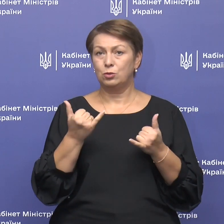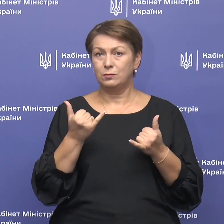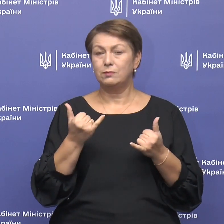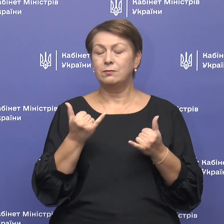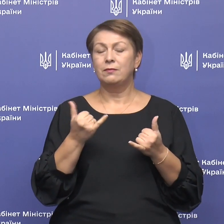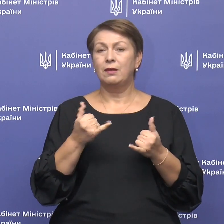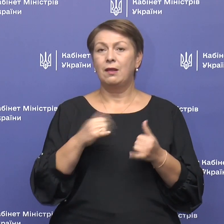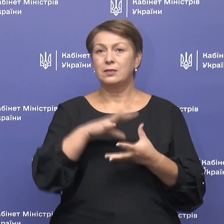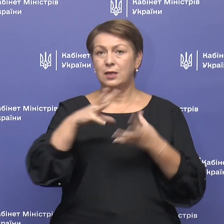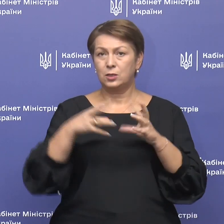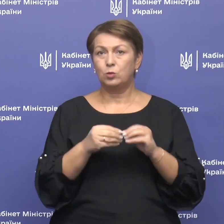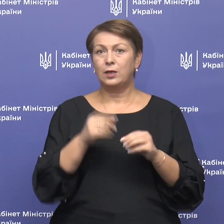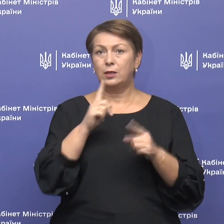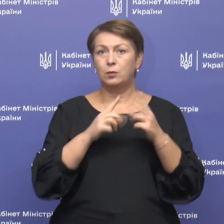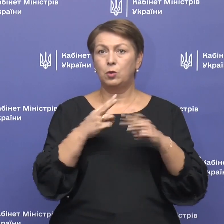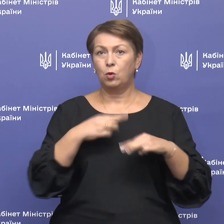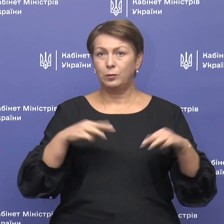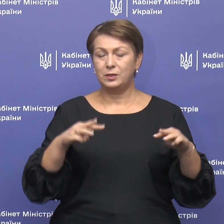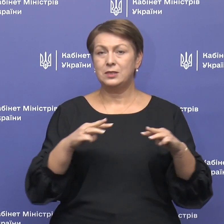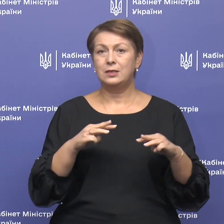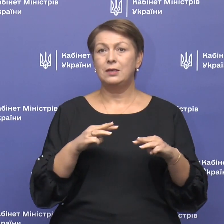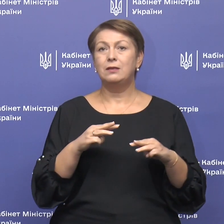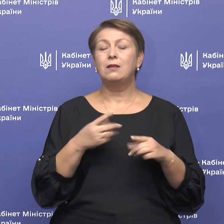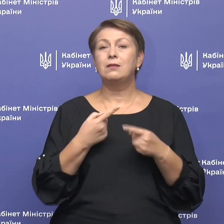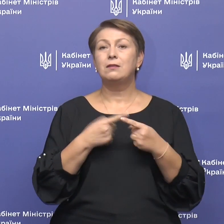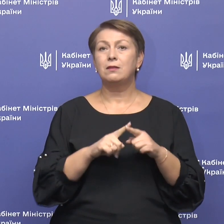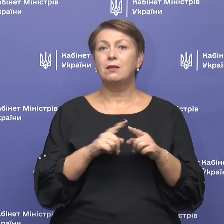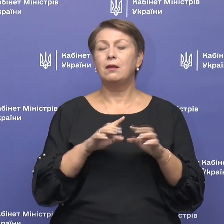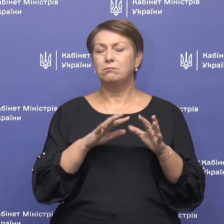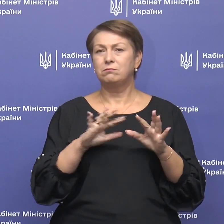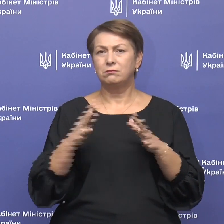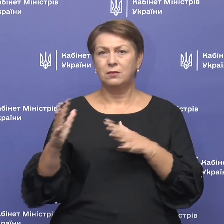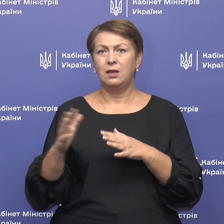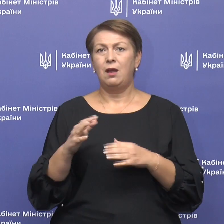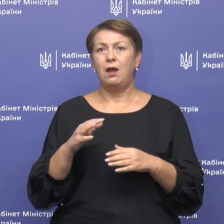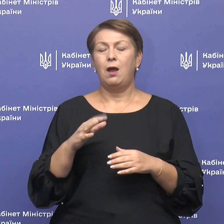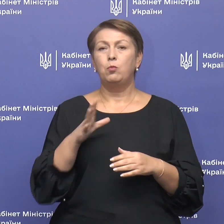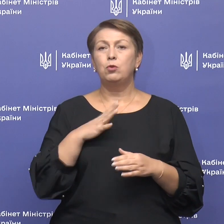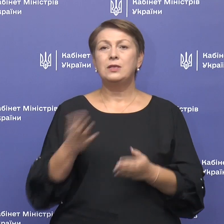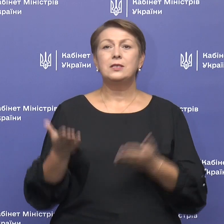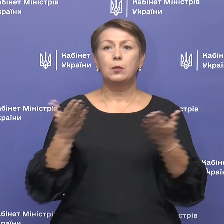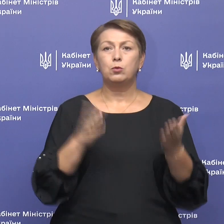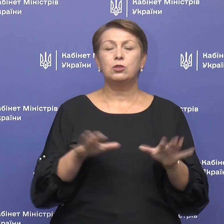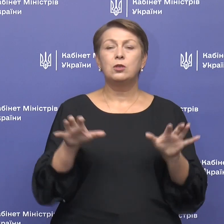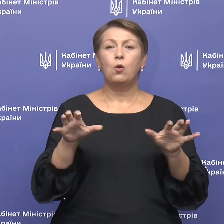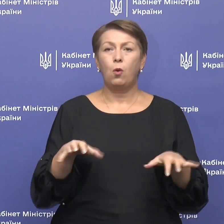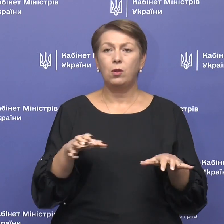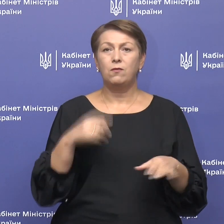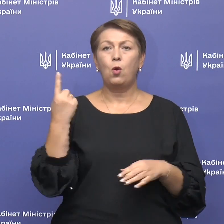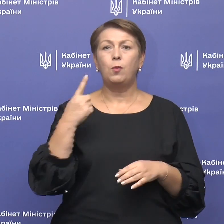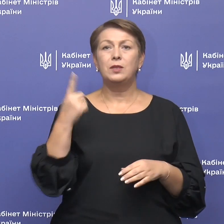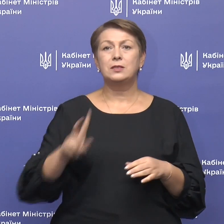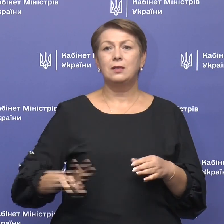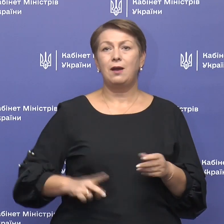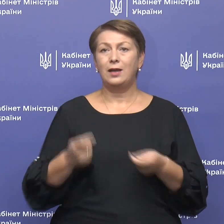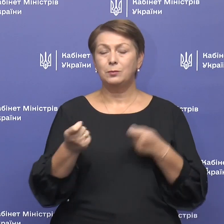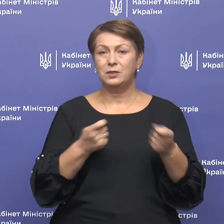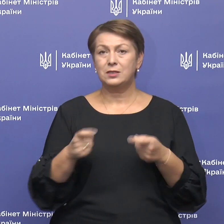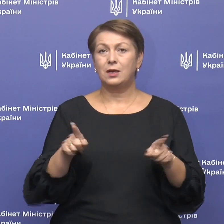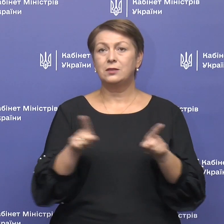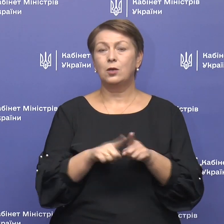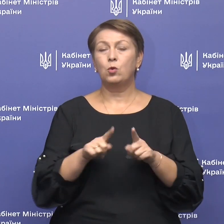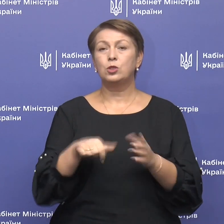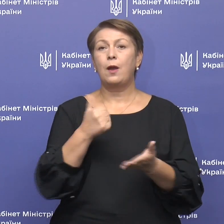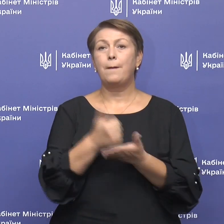техногенно-екологічної безпеки і надзвичайних ситуацій, на яку були запрошені голови обласних державних адміністрацій, а також